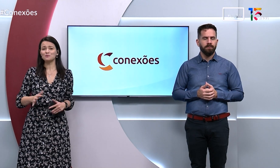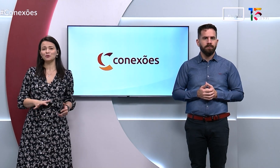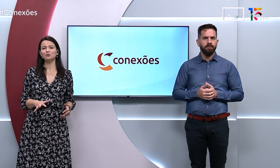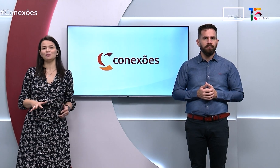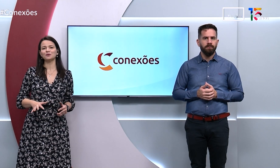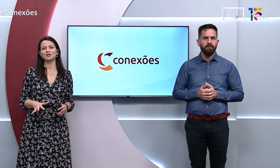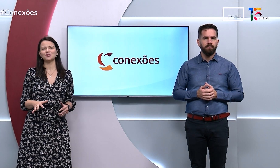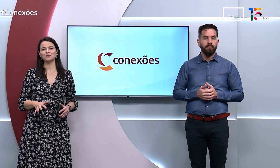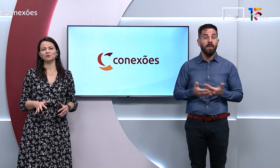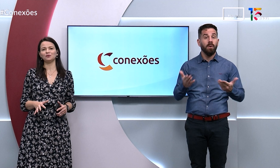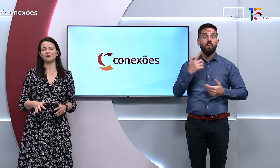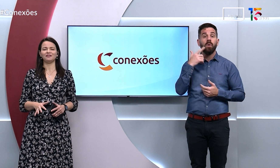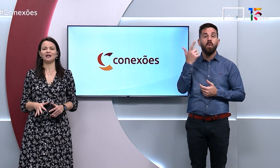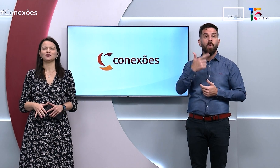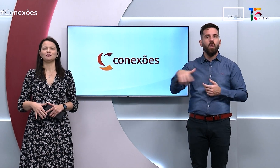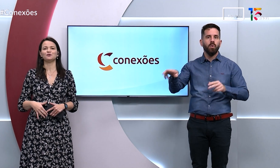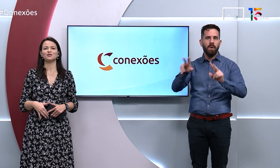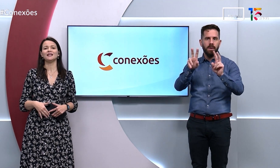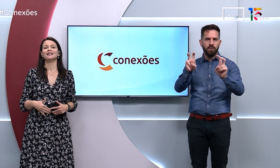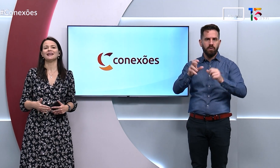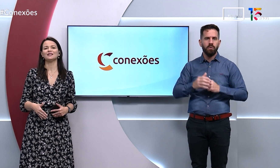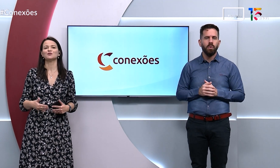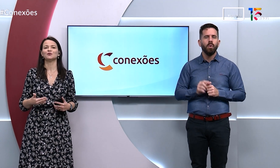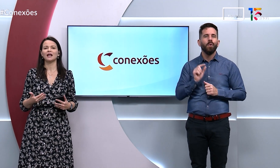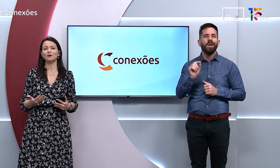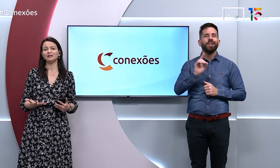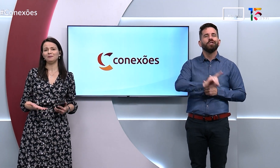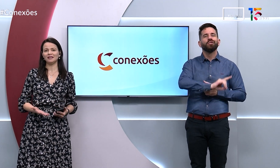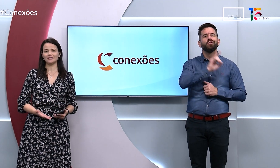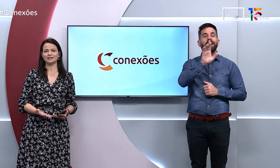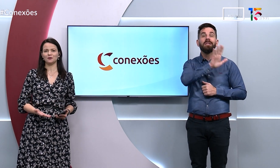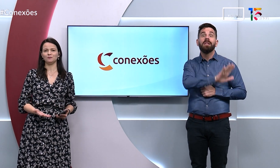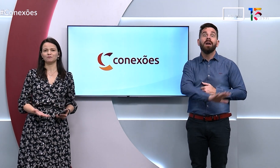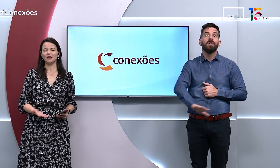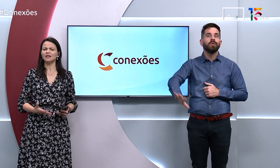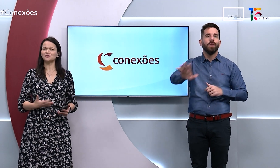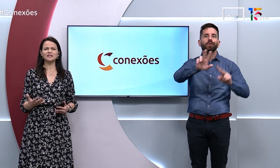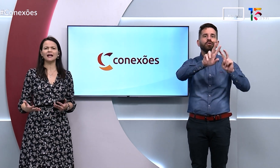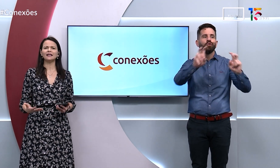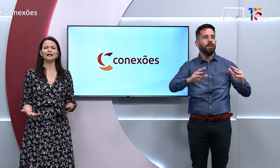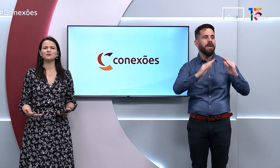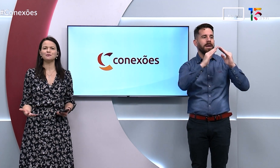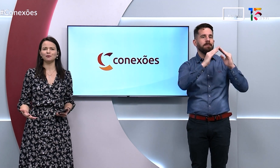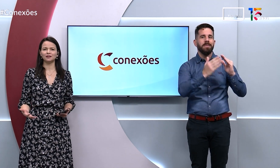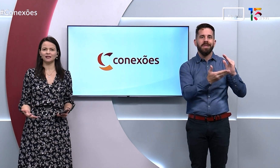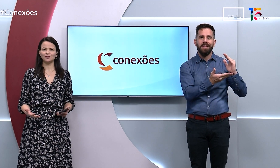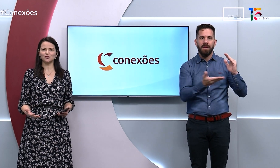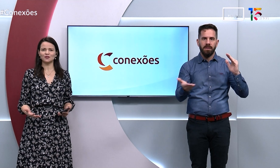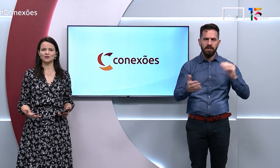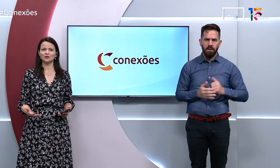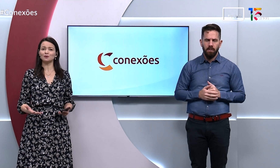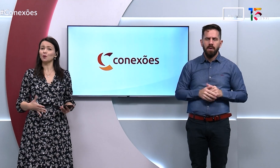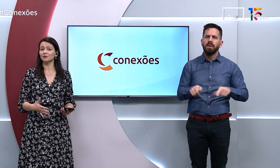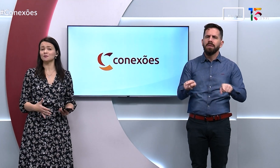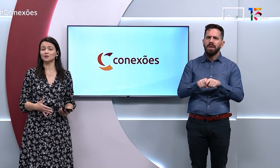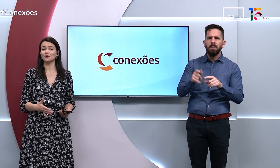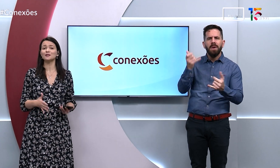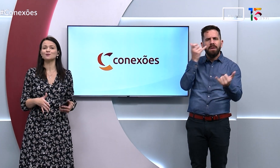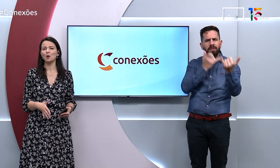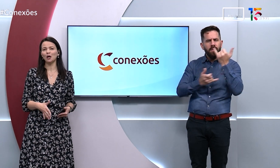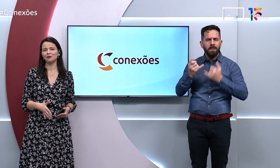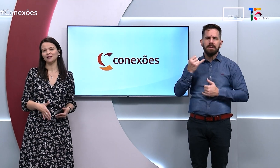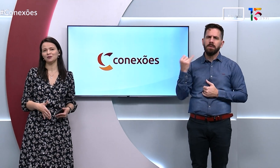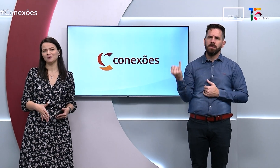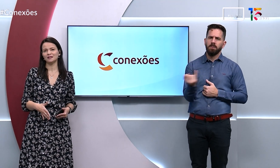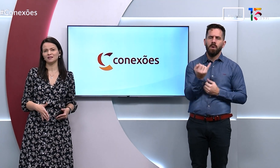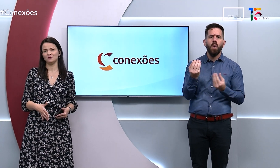e agora a gente muda um pouco de assunto para falar sobre o Dia Nacional da Habitação e destacar dados importantes sobre como as pessoas